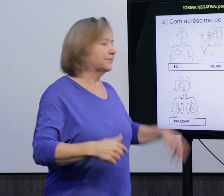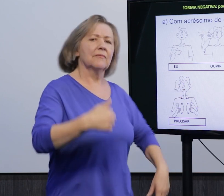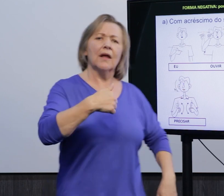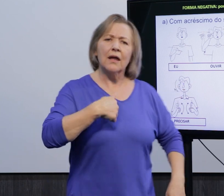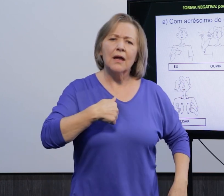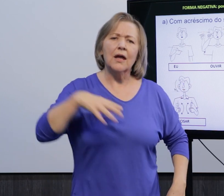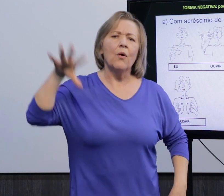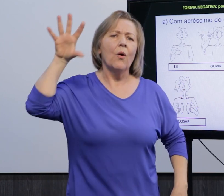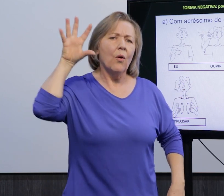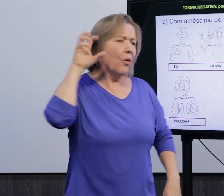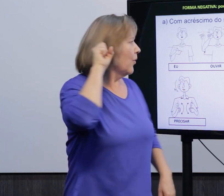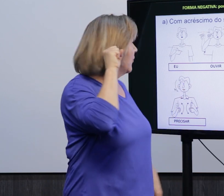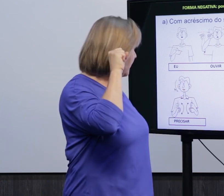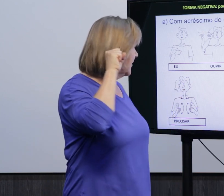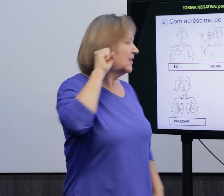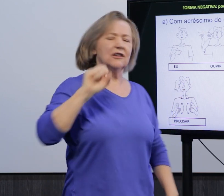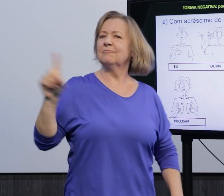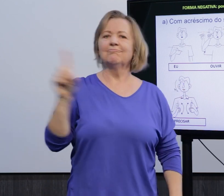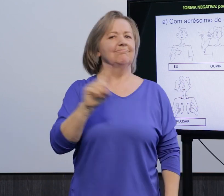Eu ouvir não, né, com acréscimo do sinal.